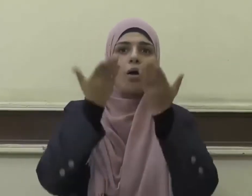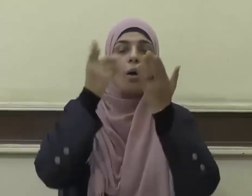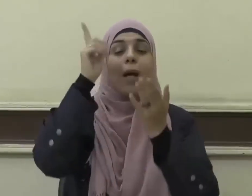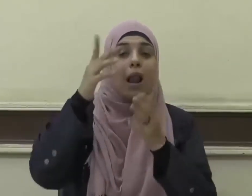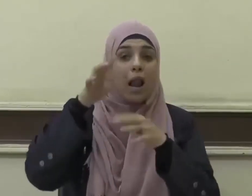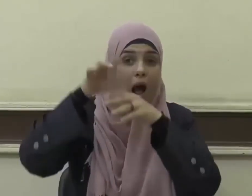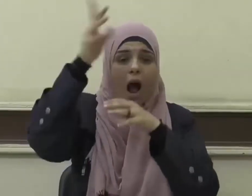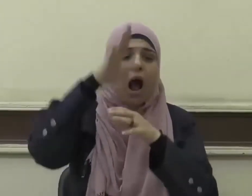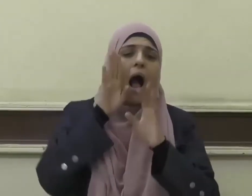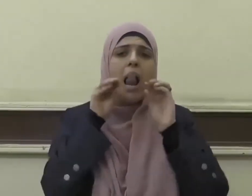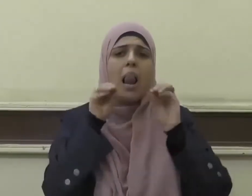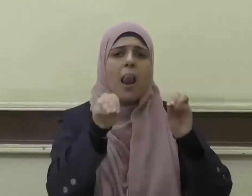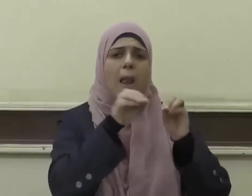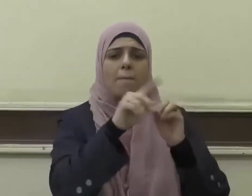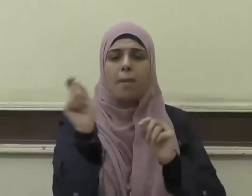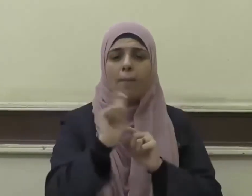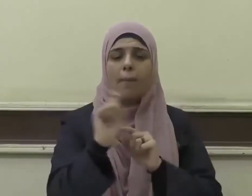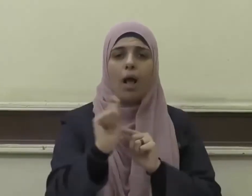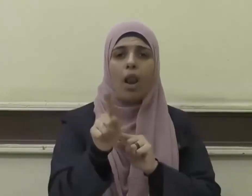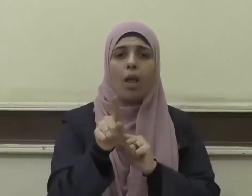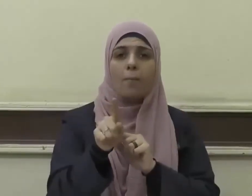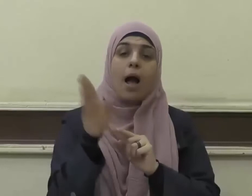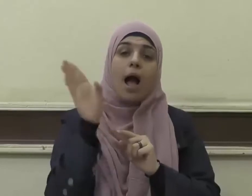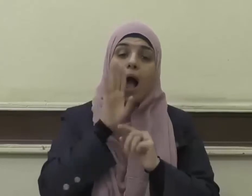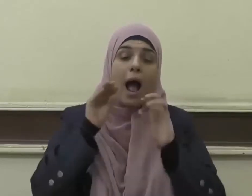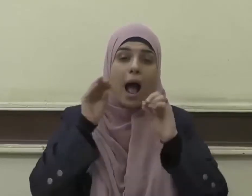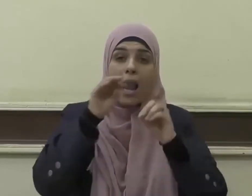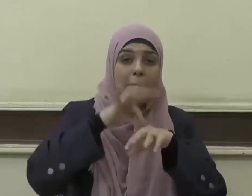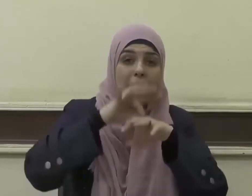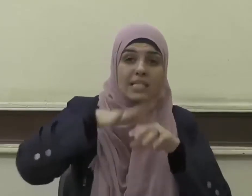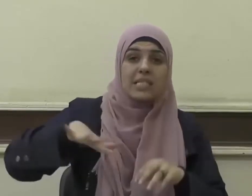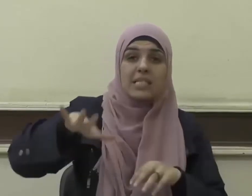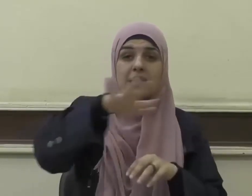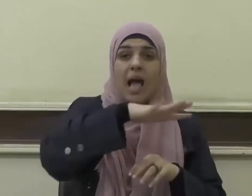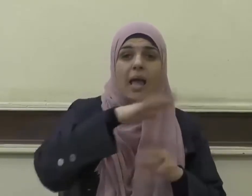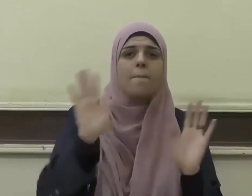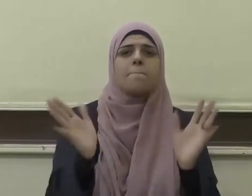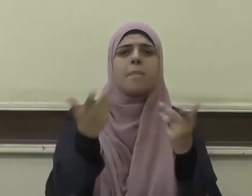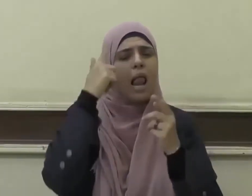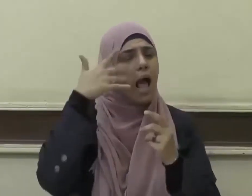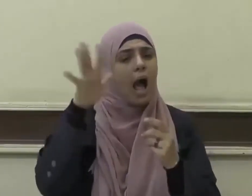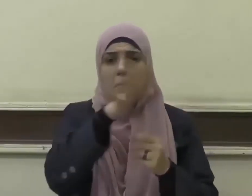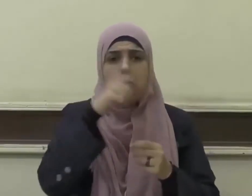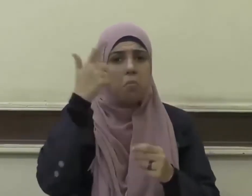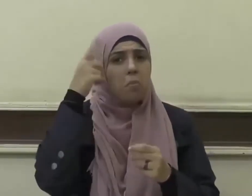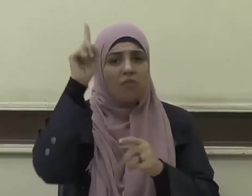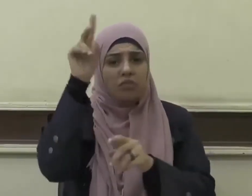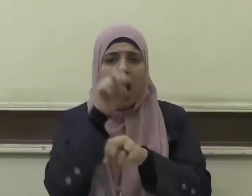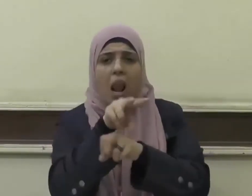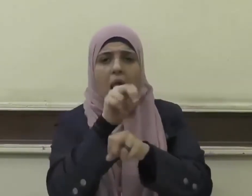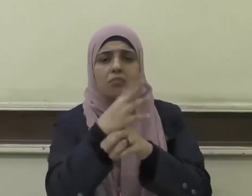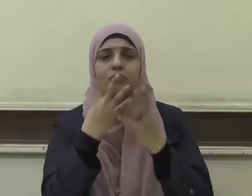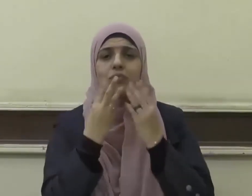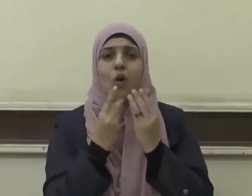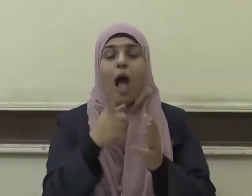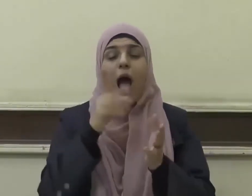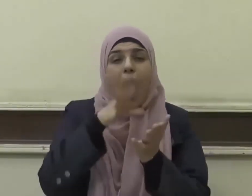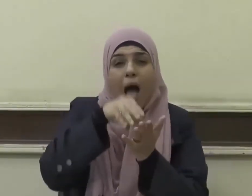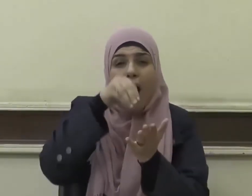علم بالقلم علم الإنسان ما لم يعلم فأول أمر سماوي